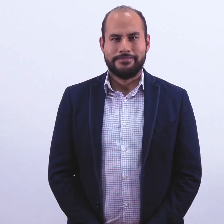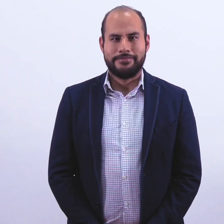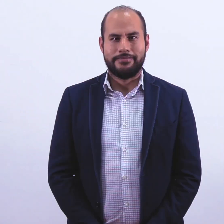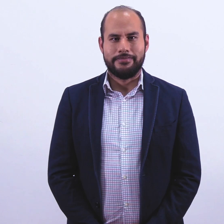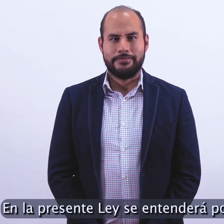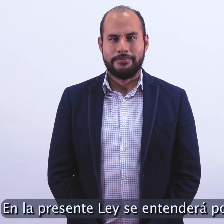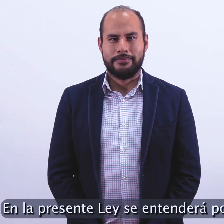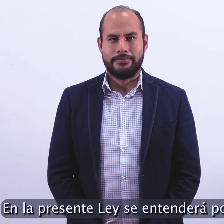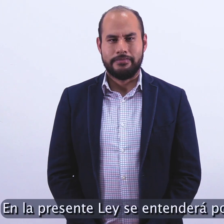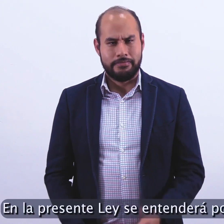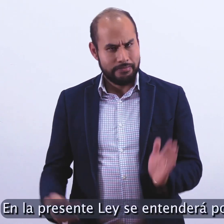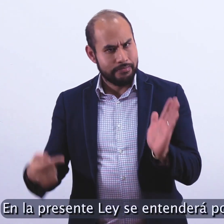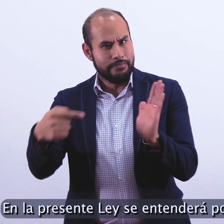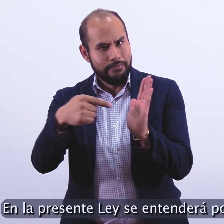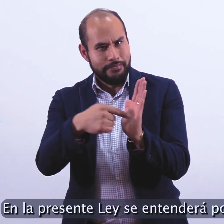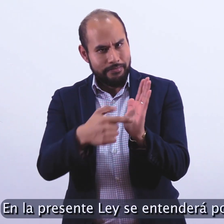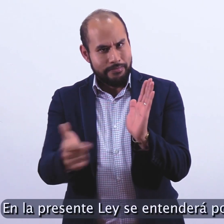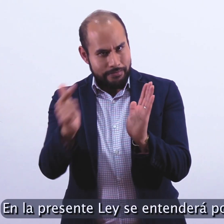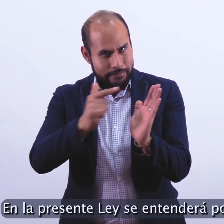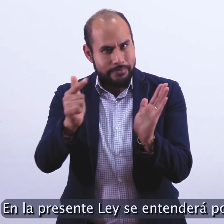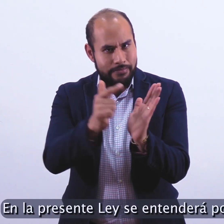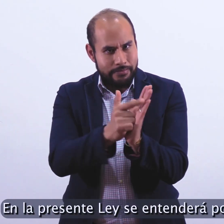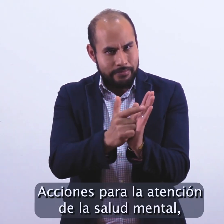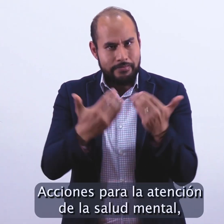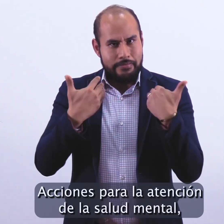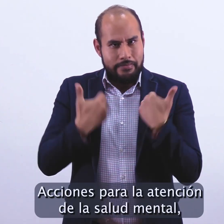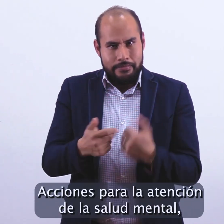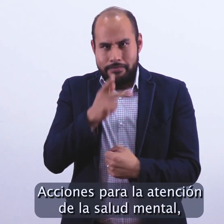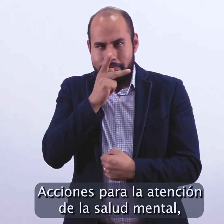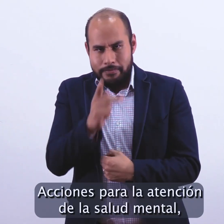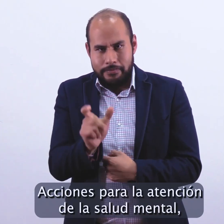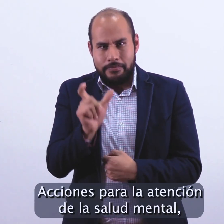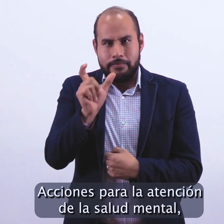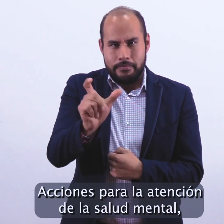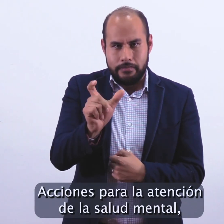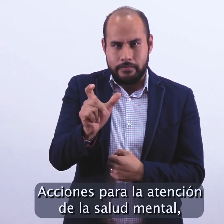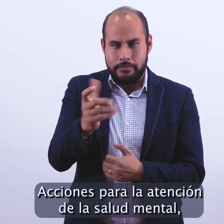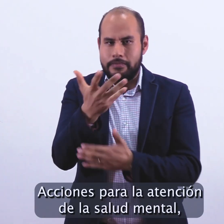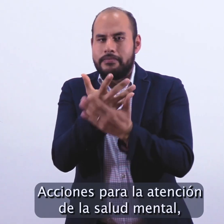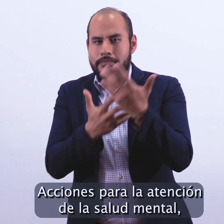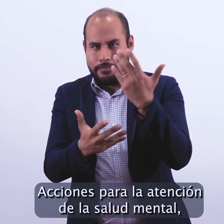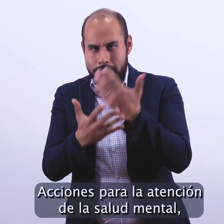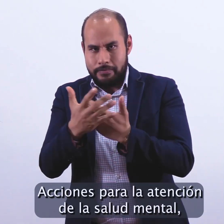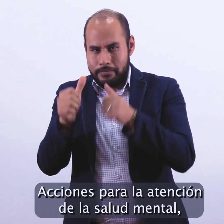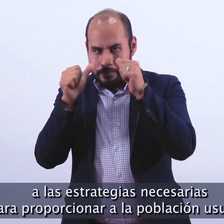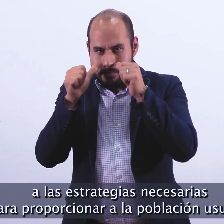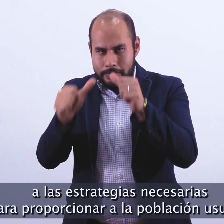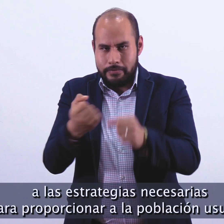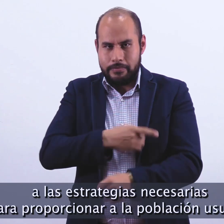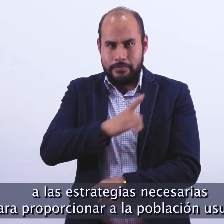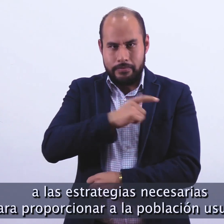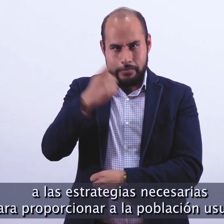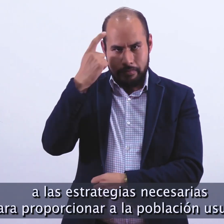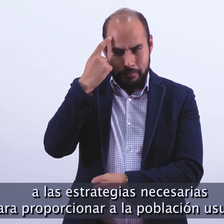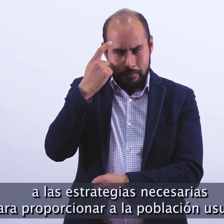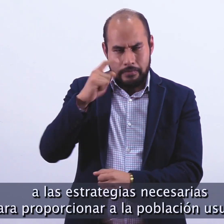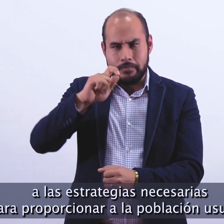En la presente ley se entenderá por acciones para la atención de la salud mental a las estrategias necesarias para